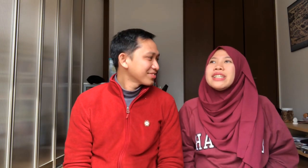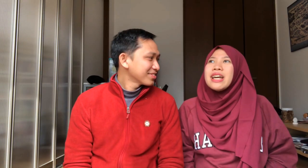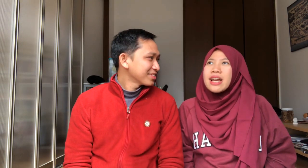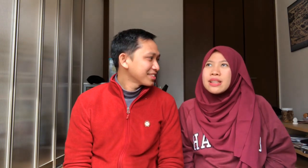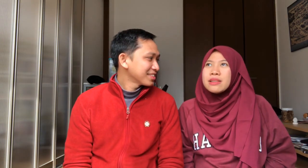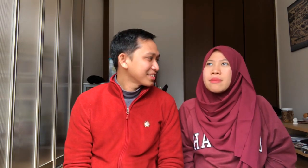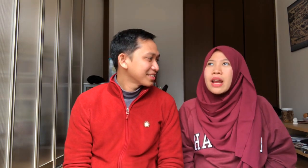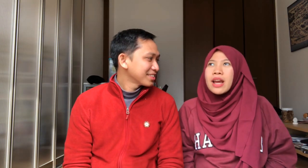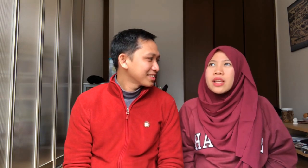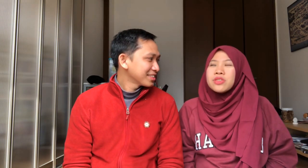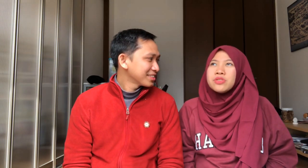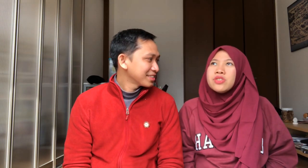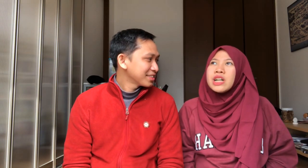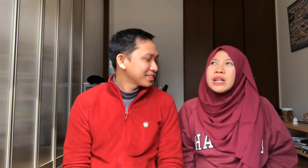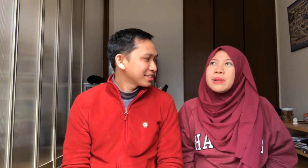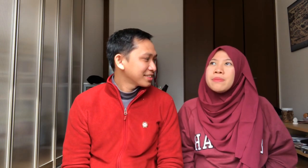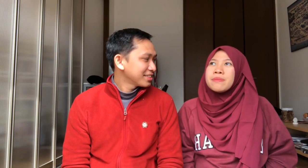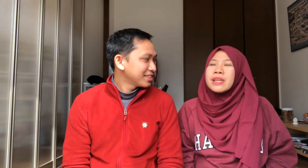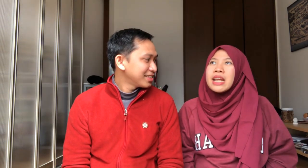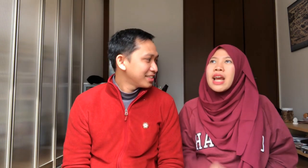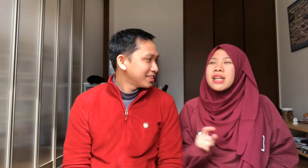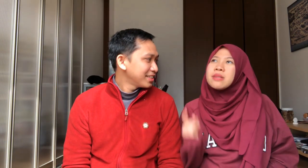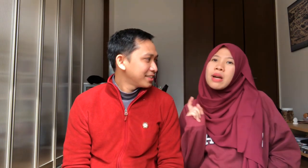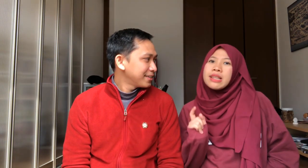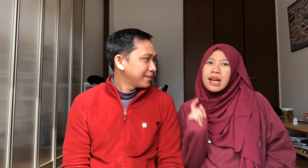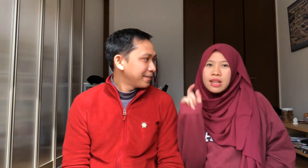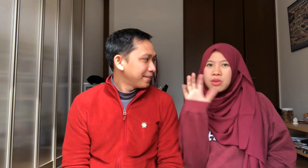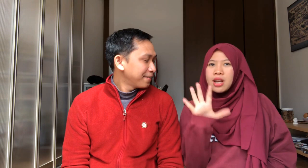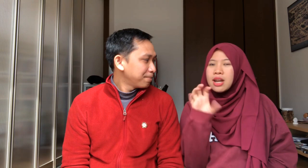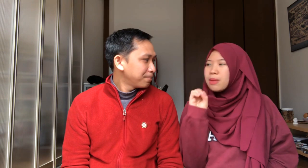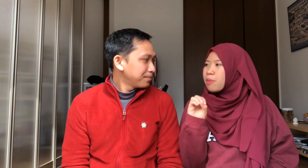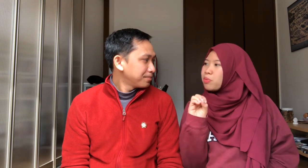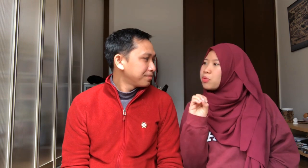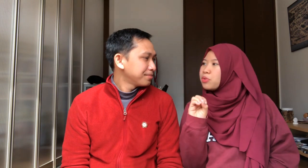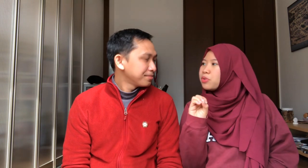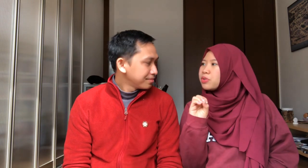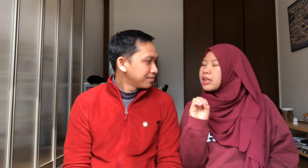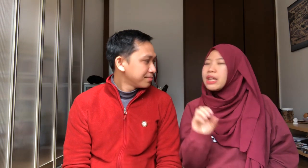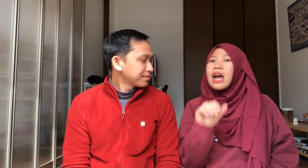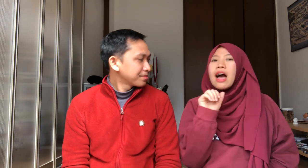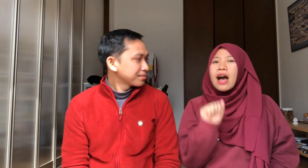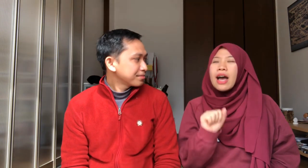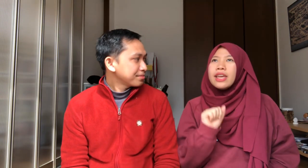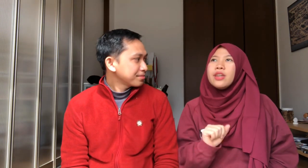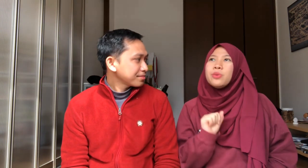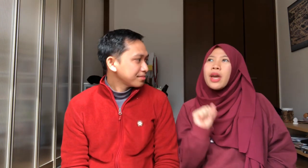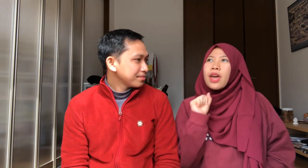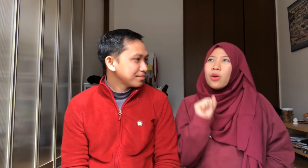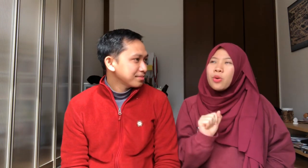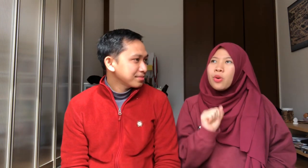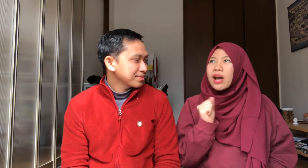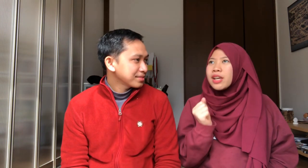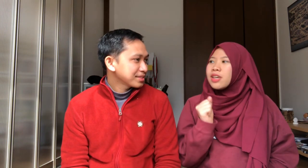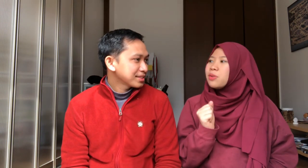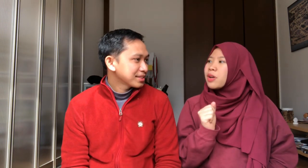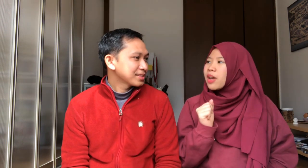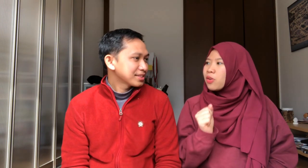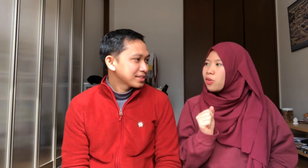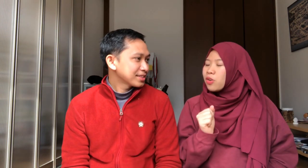isyarat, mereka itu Hiragana sama katakana itu kan ada 50 Jadi, i, u, e, o, kaki, ku, keko